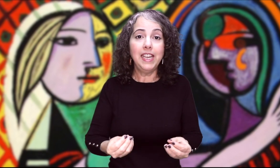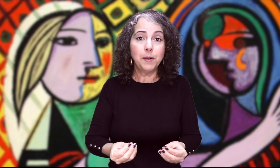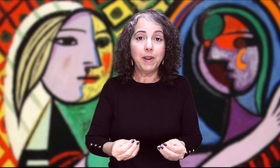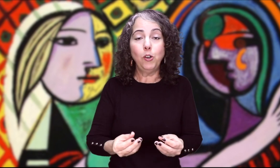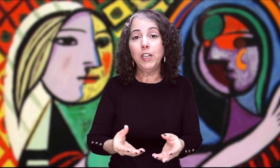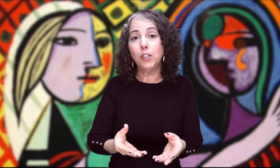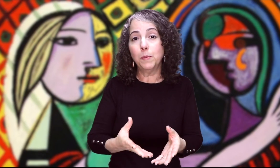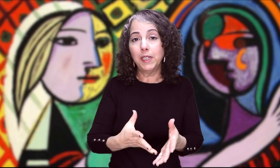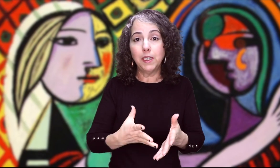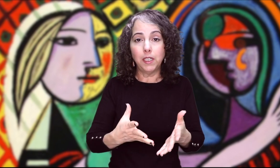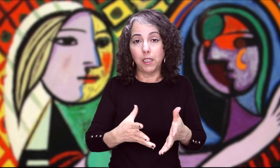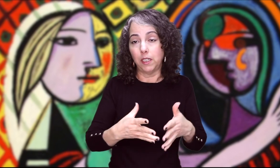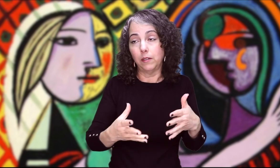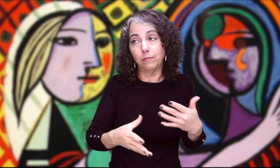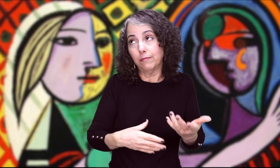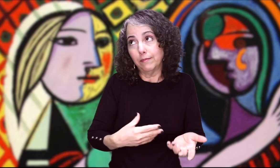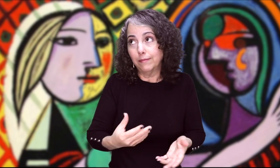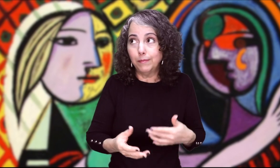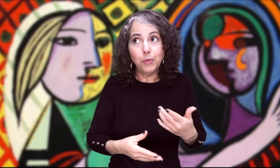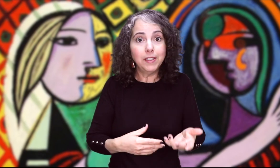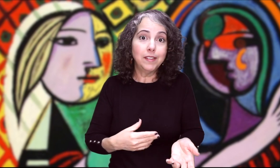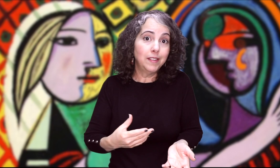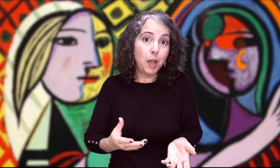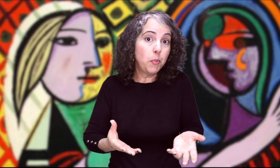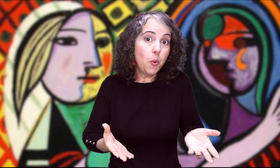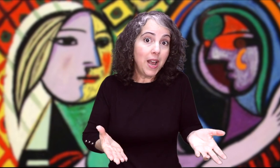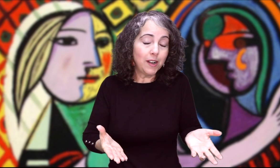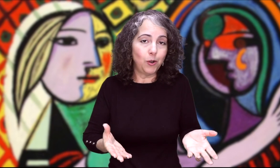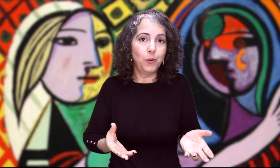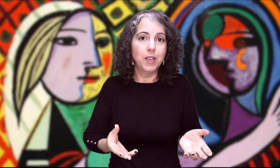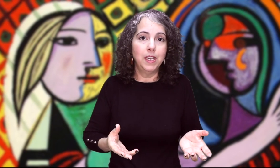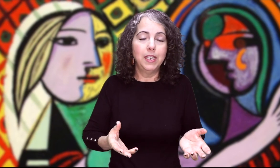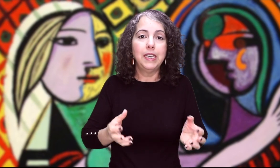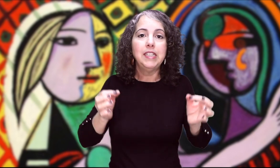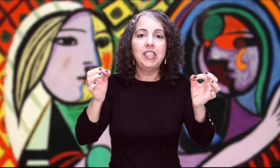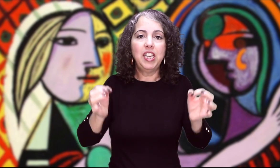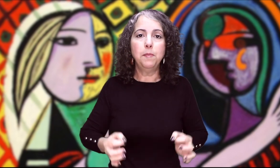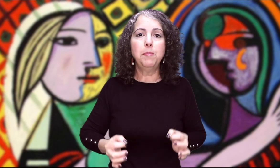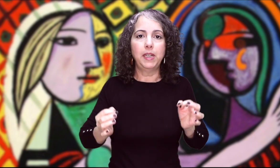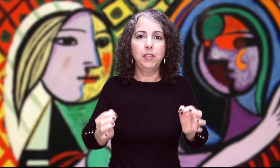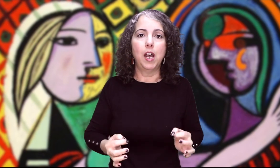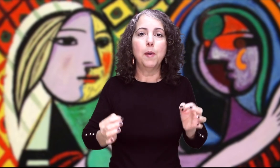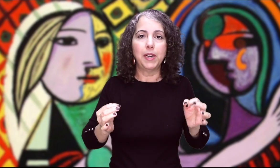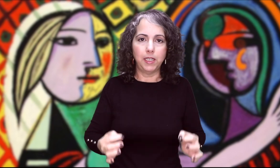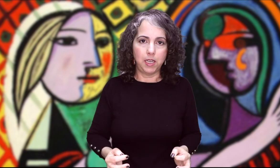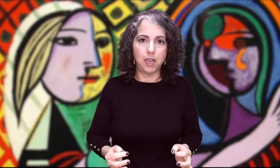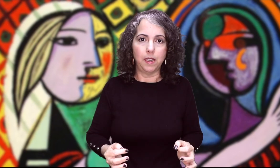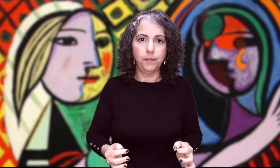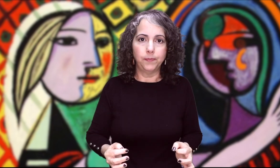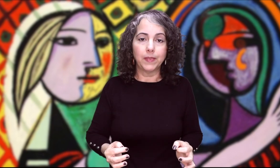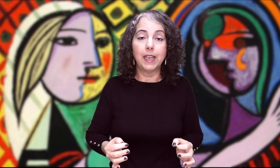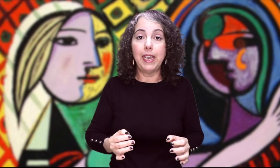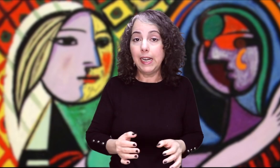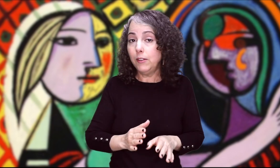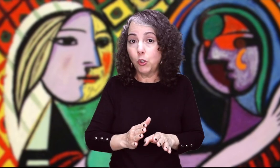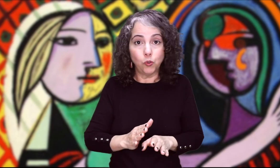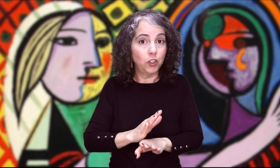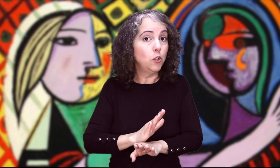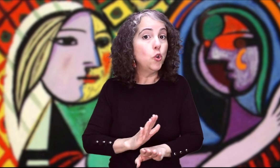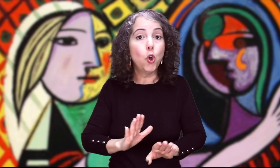Irma no le quedó más que, pues, a probarlo Y siempre estaba maquillada Él entonces no